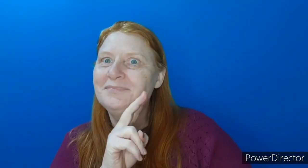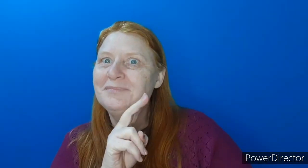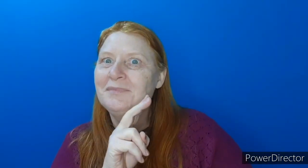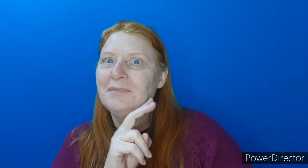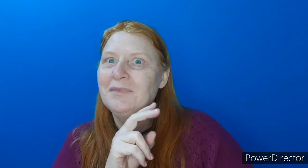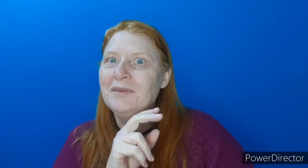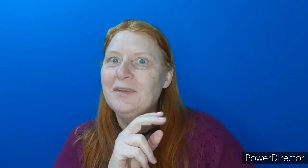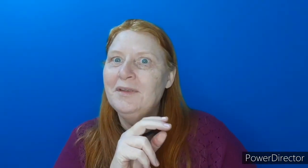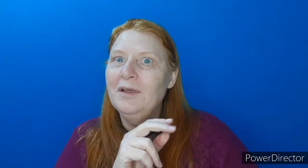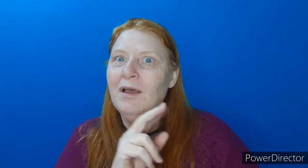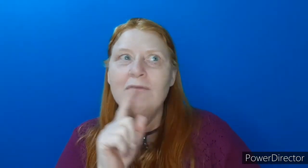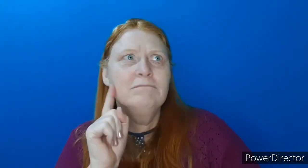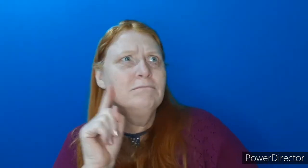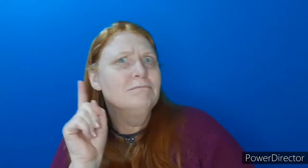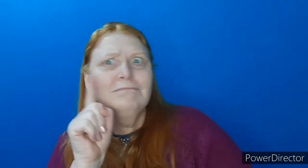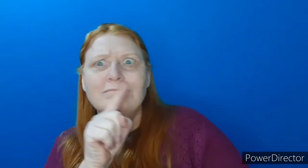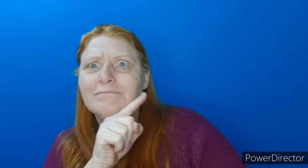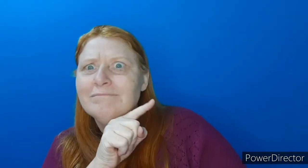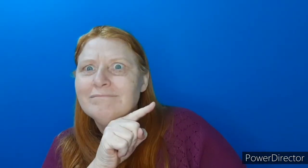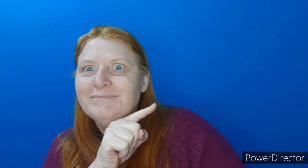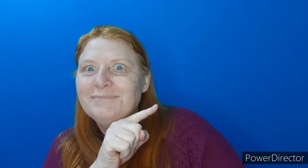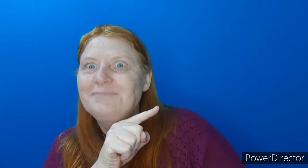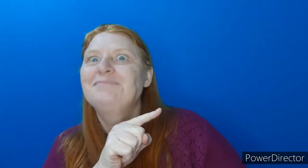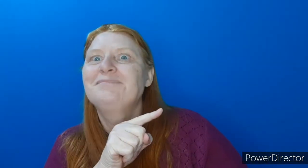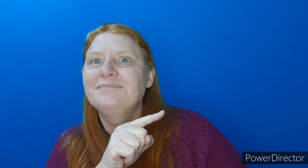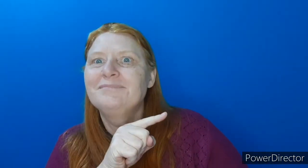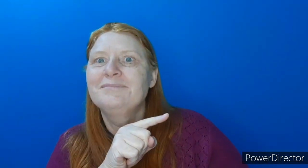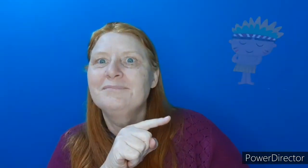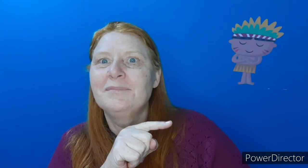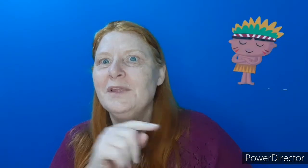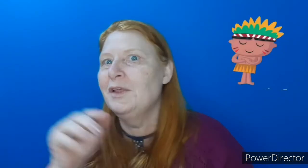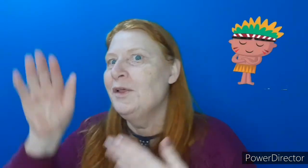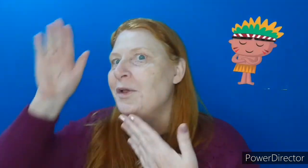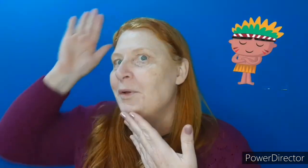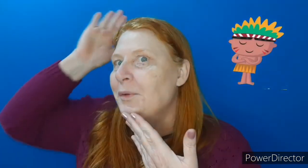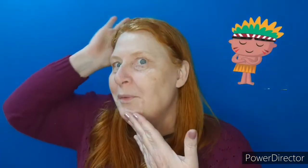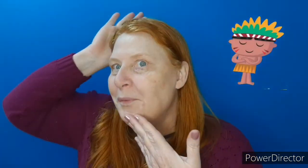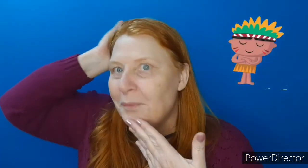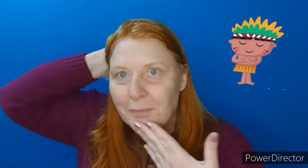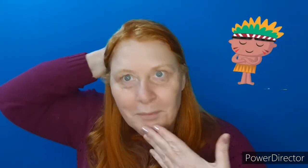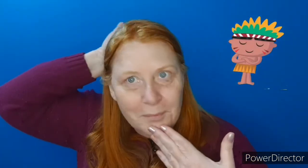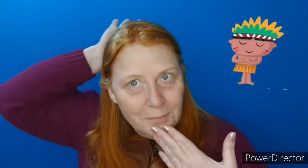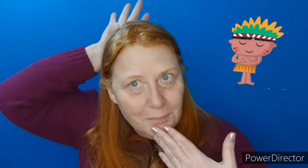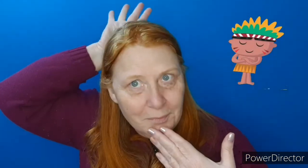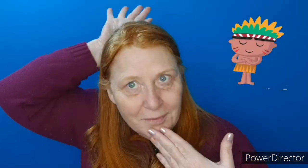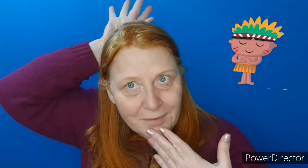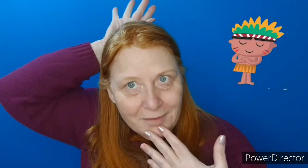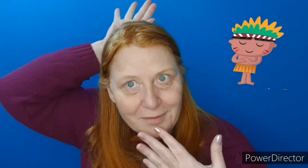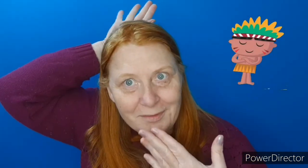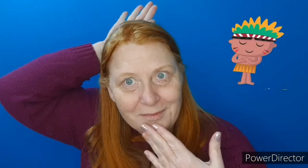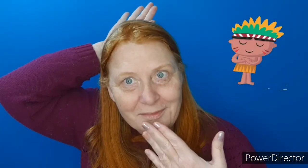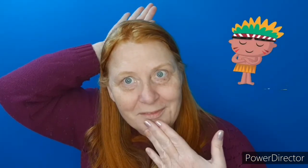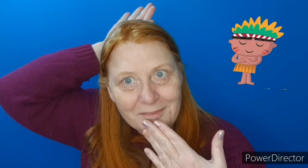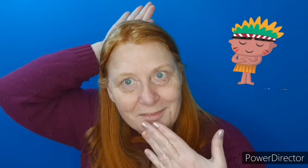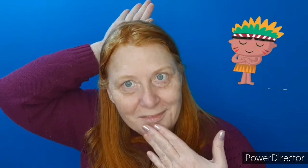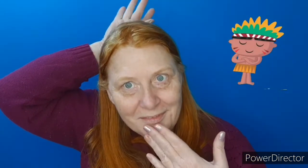Agora, nós vamos fazer uma atividade de uma música do índiozinho. Olha, esse é o sinal do índio.